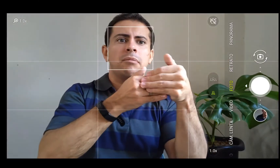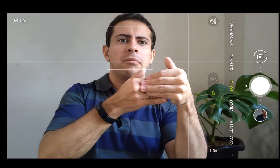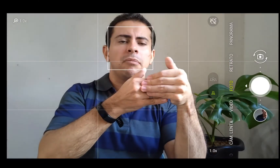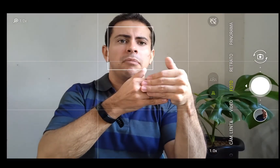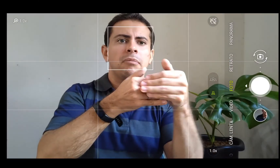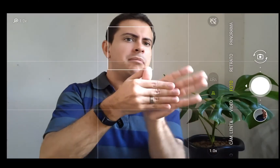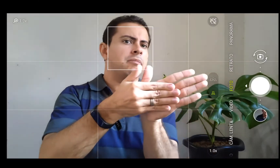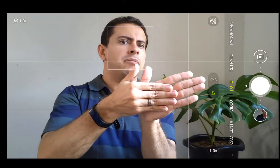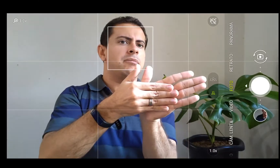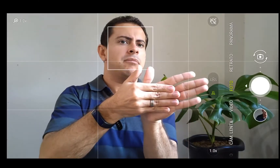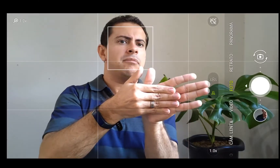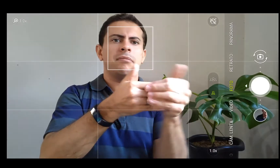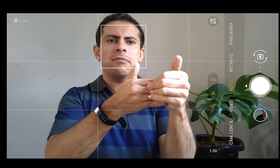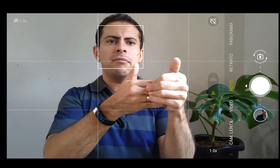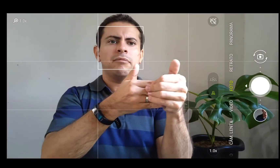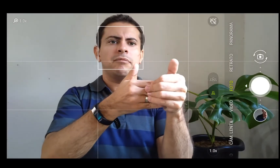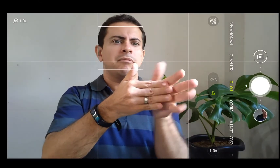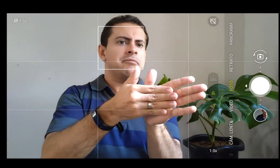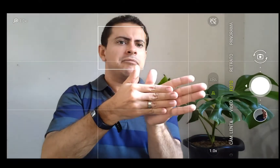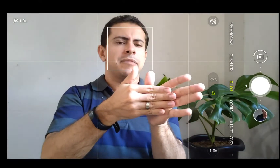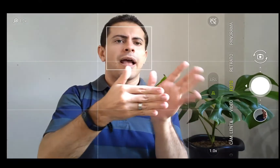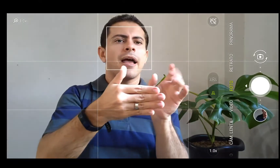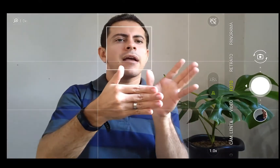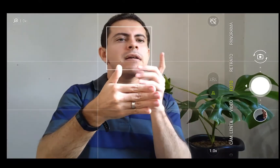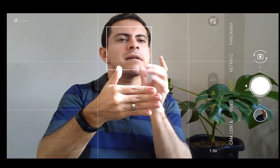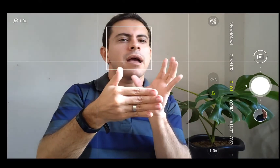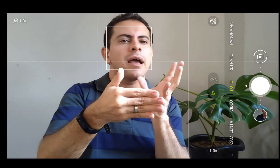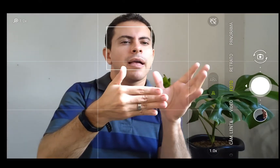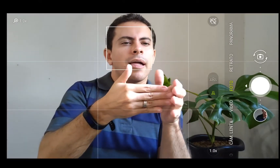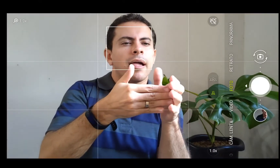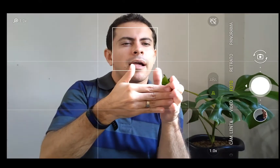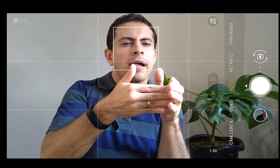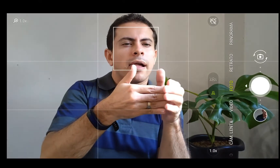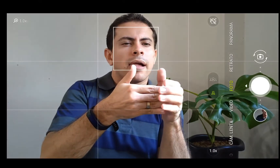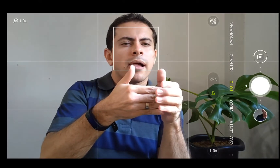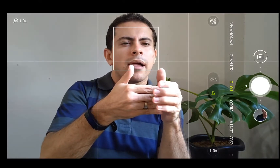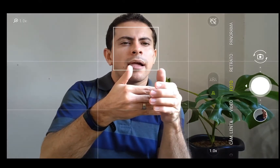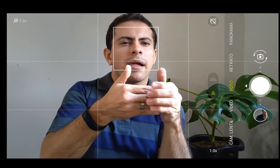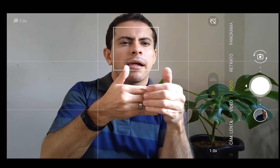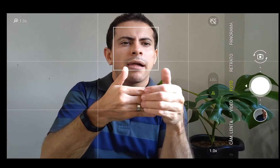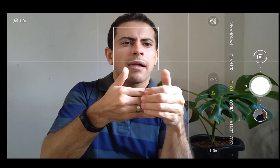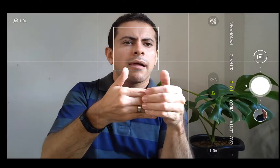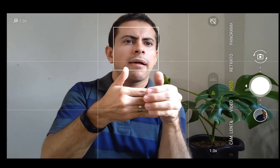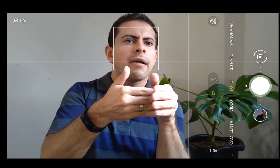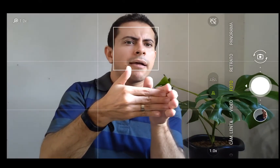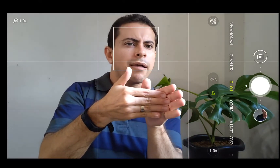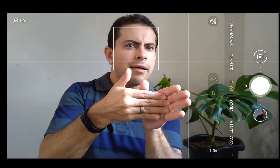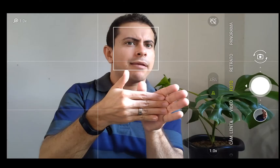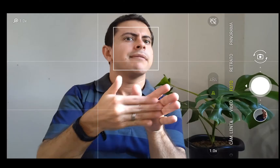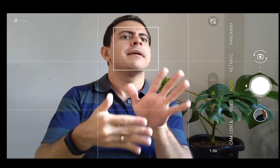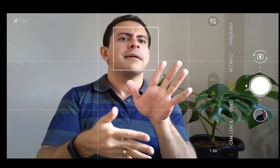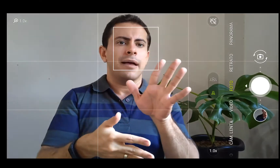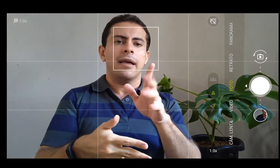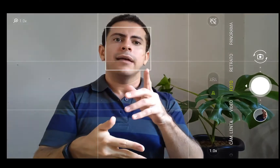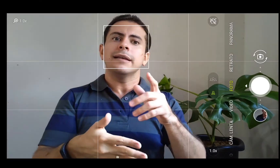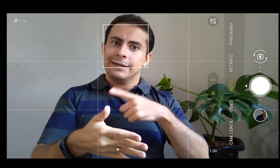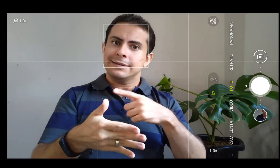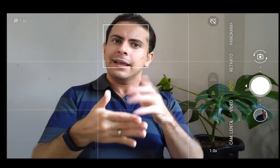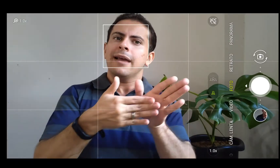você ajustar o ângulo. Mas, aqui, tem a função, mas está escondida. Se você apertar, segurar e puxar para